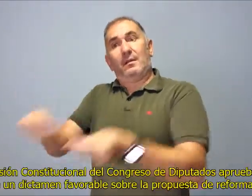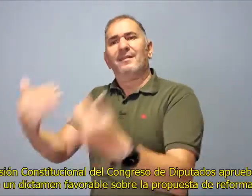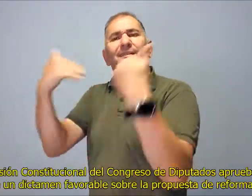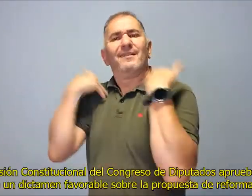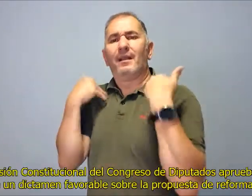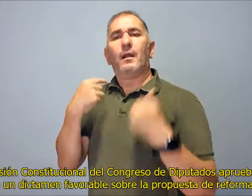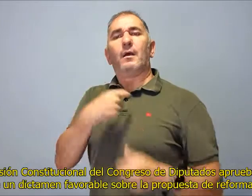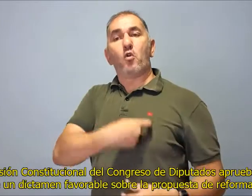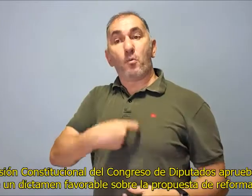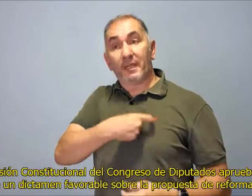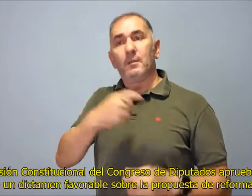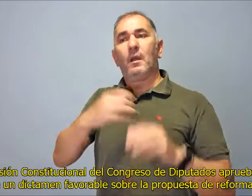2018.